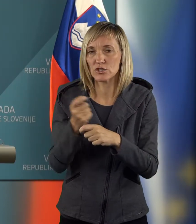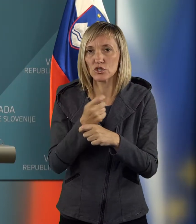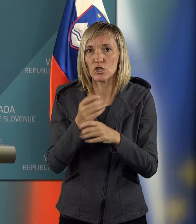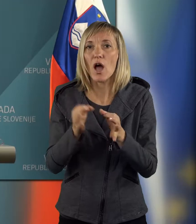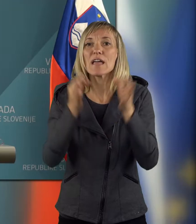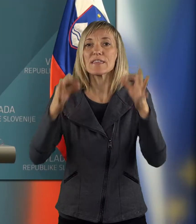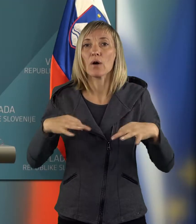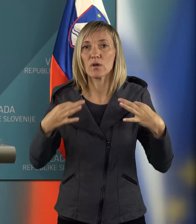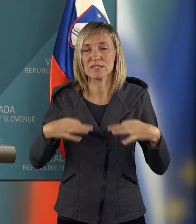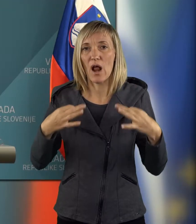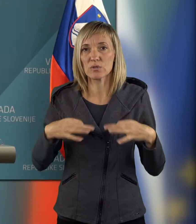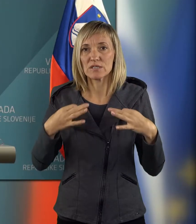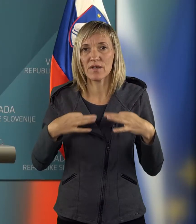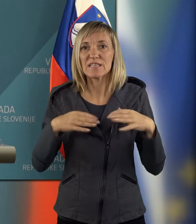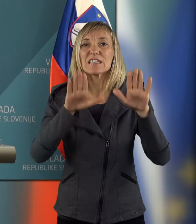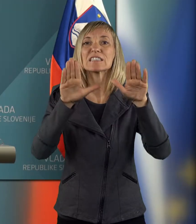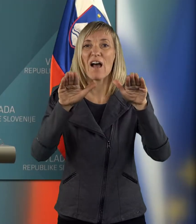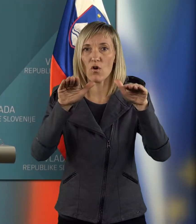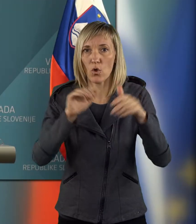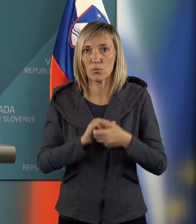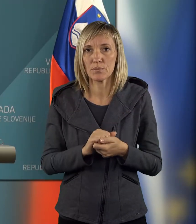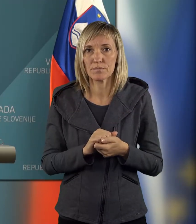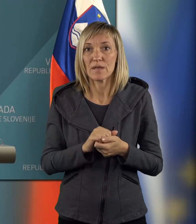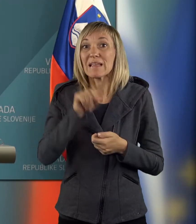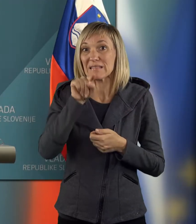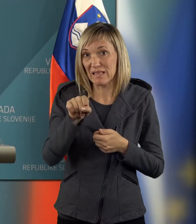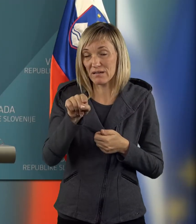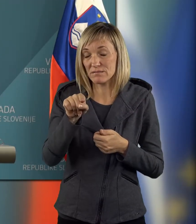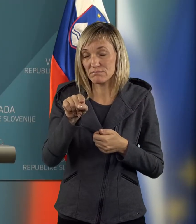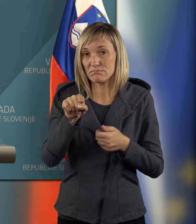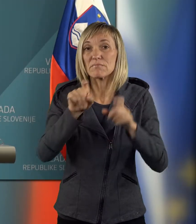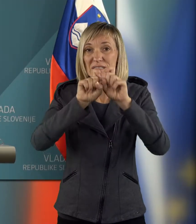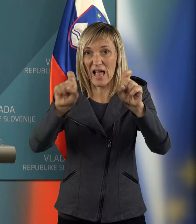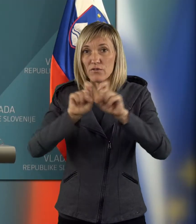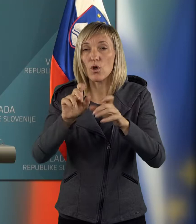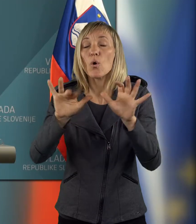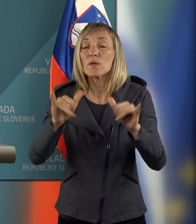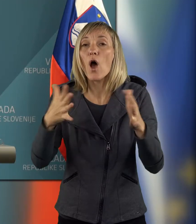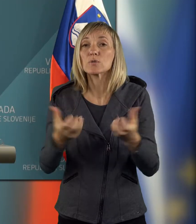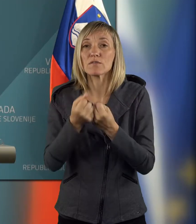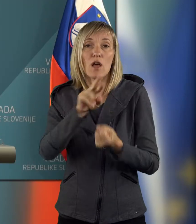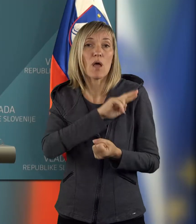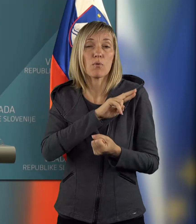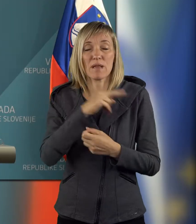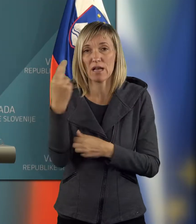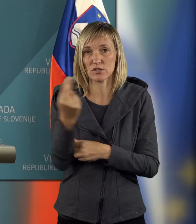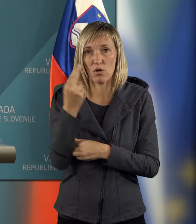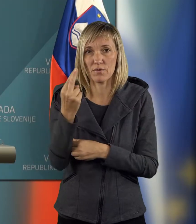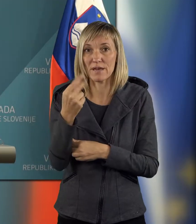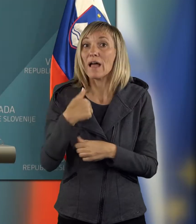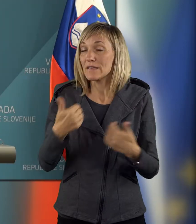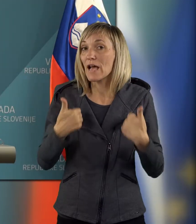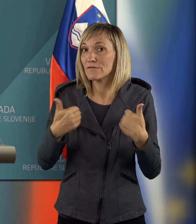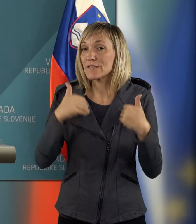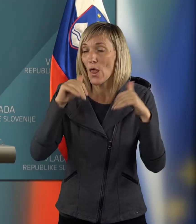javnozdravstvenih zavodov, katerih ustanovitelje Republika Slovenija. Naj z